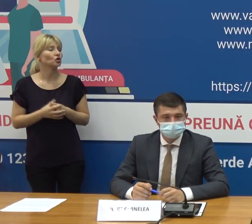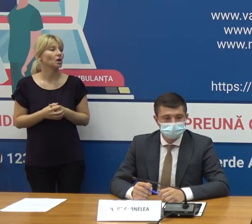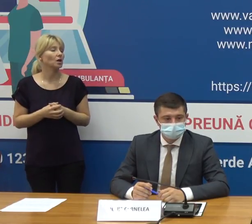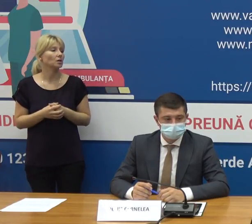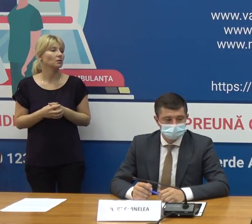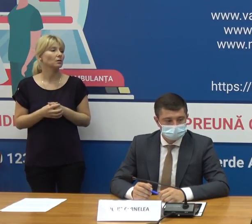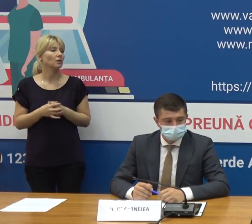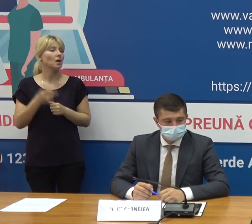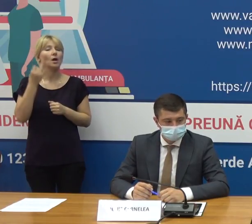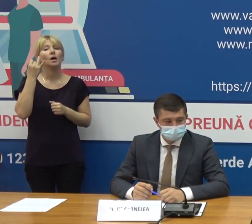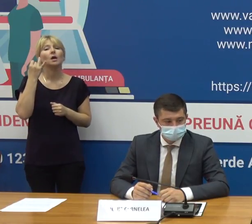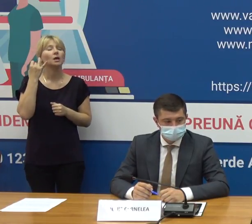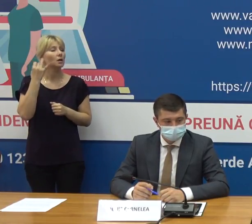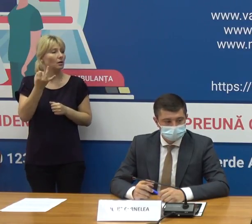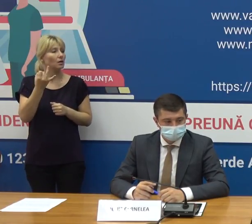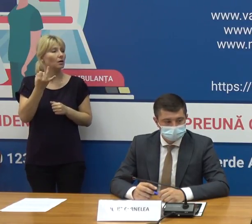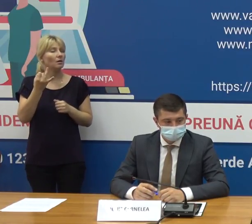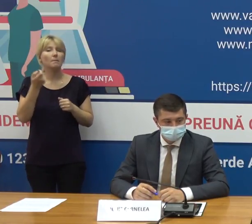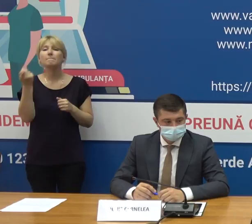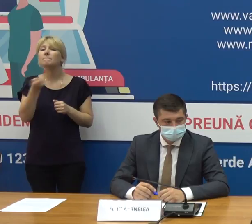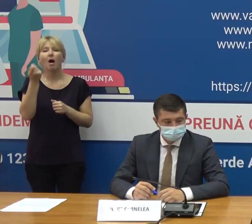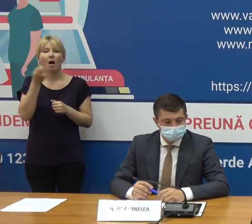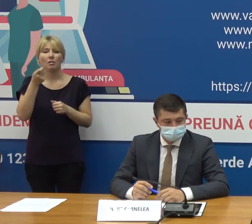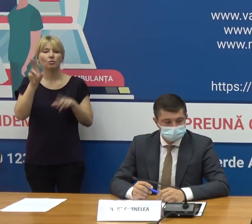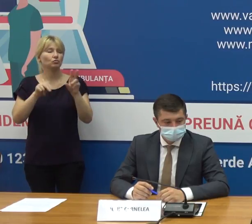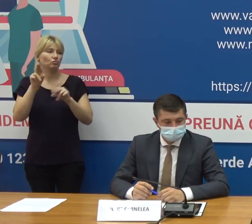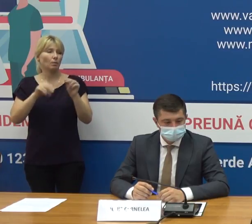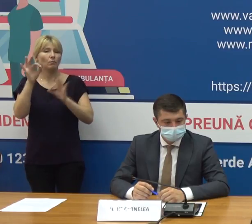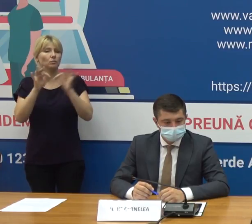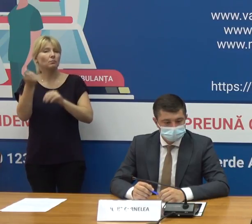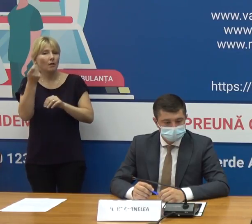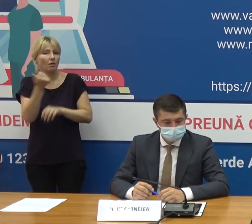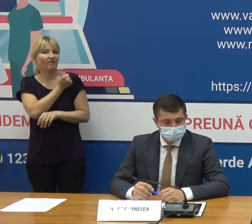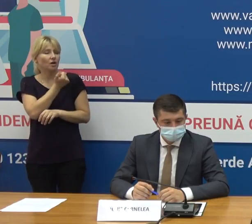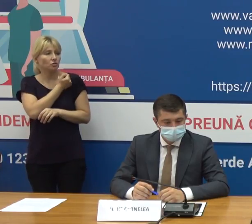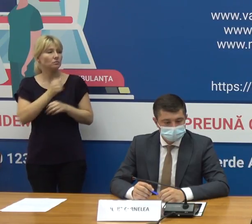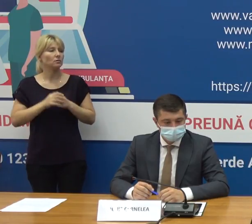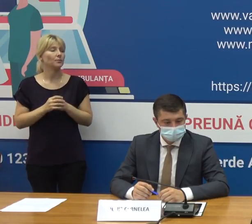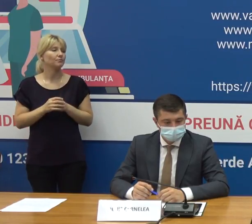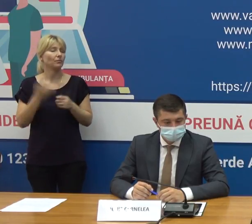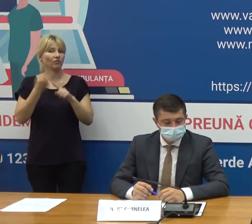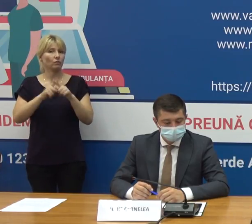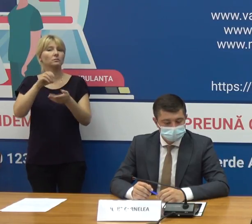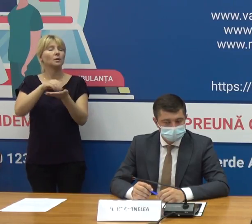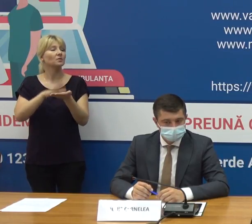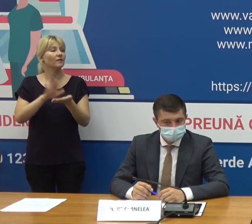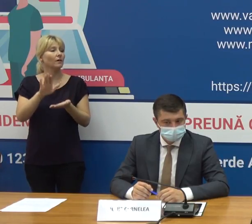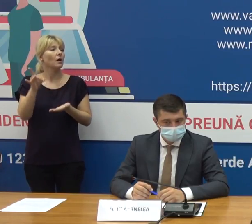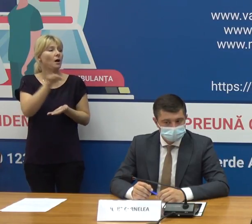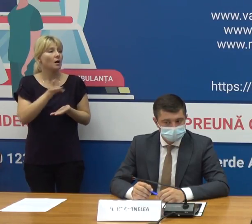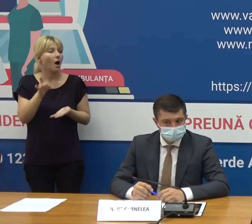Cele mai scăzute rate de acoperire vaccinală în rândul teritoriilor se înregistrează în